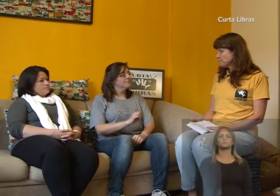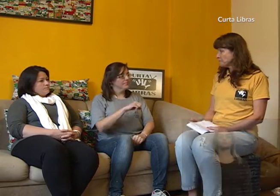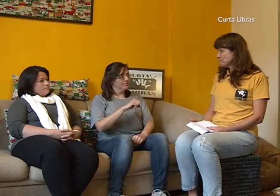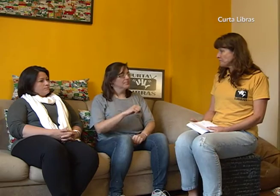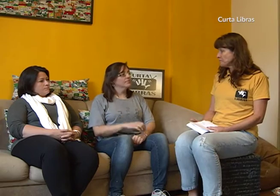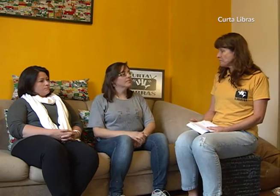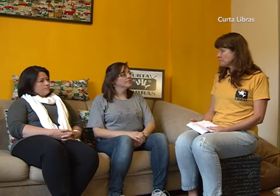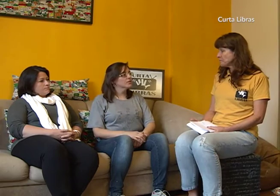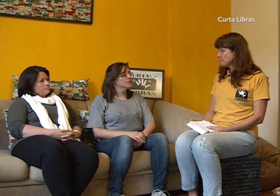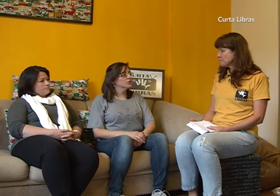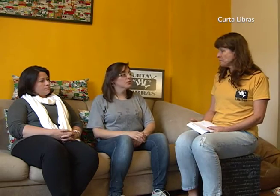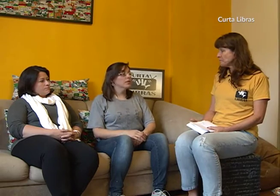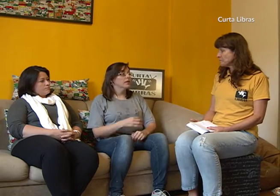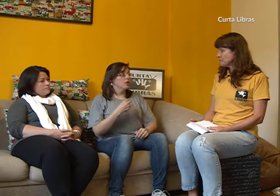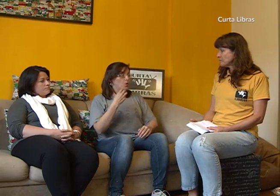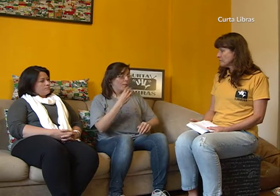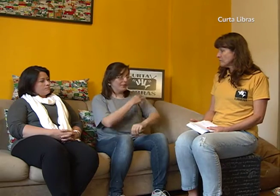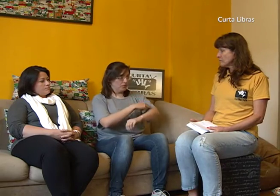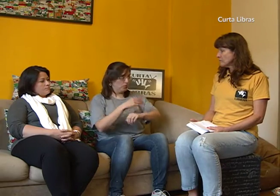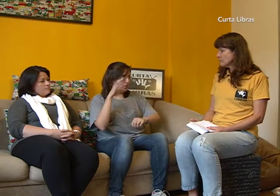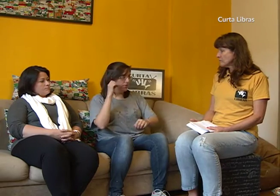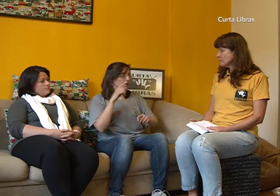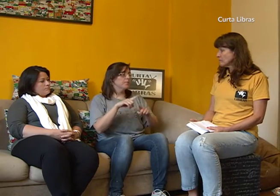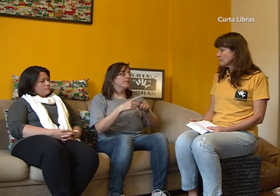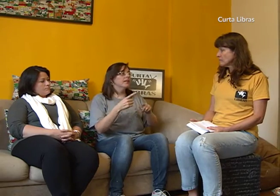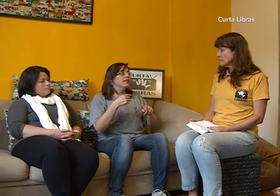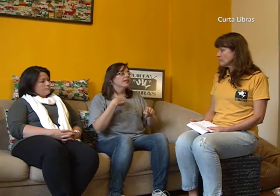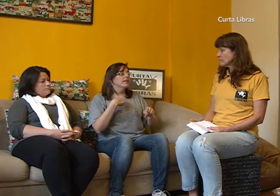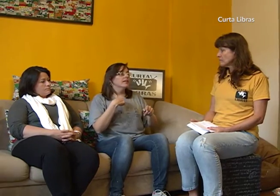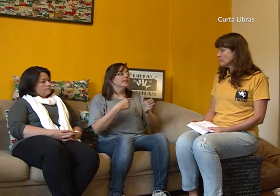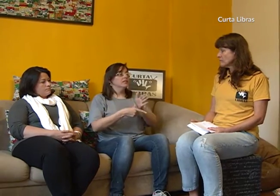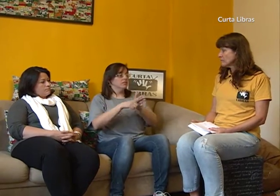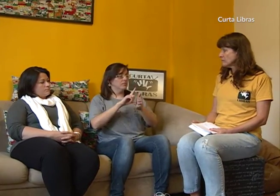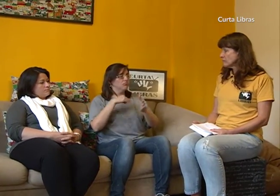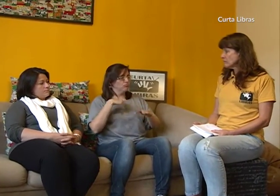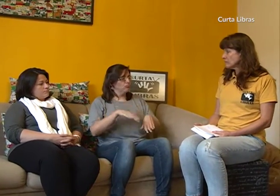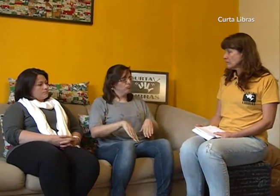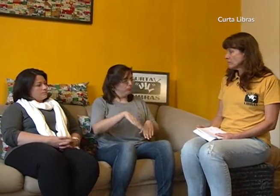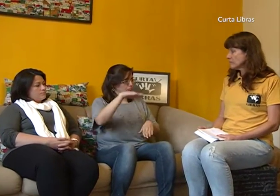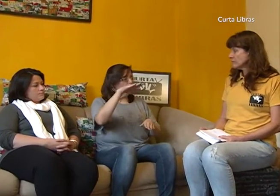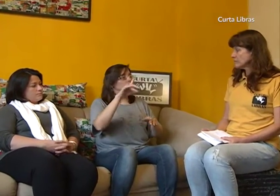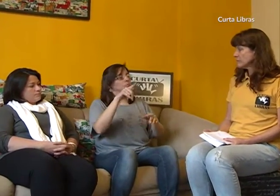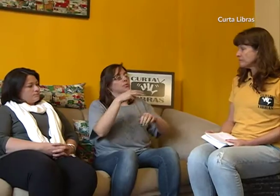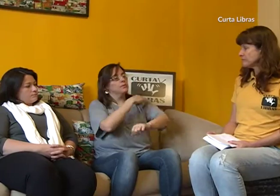quando eu fui fazer o magistério na escola de ouvintes, eu ainda estava no processo de oralização.